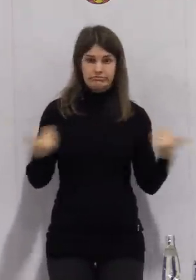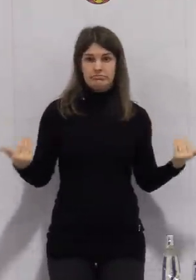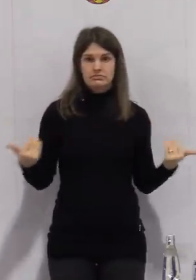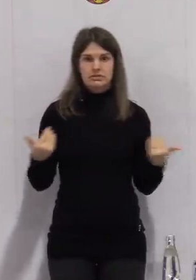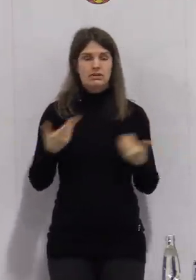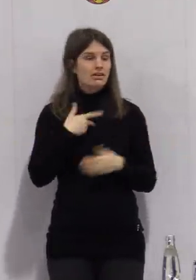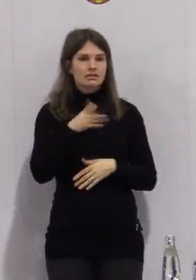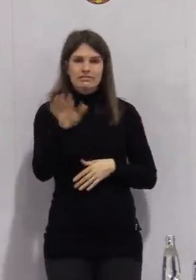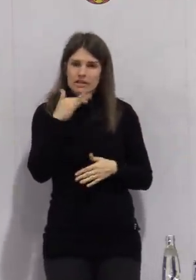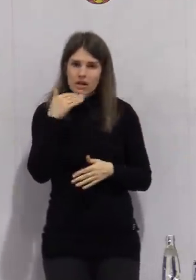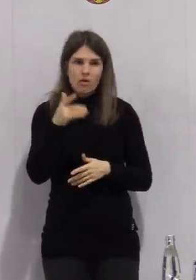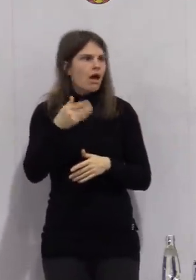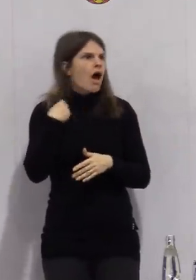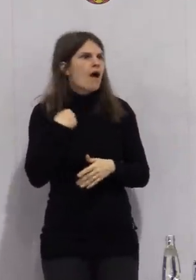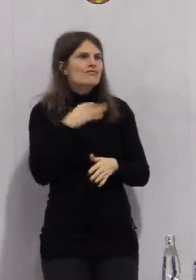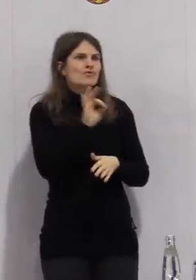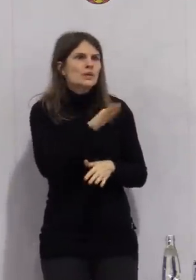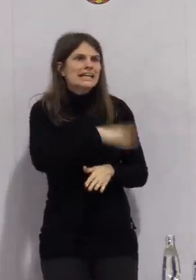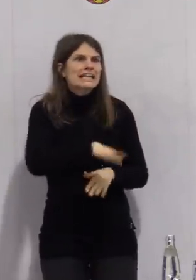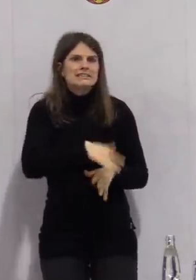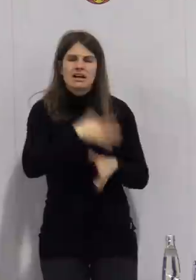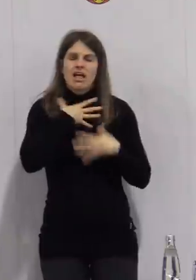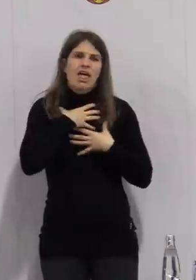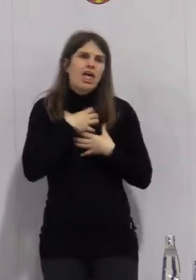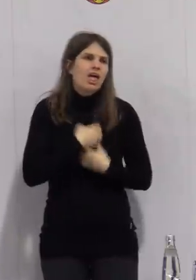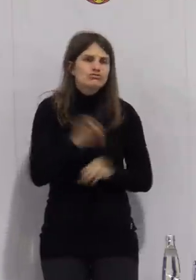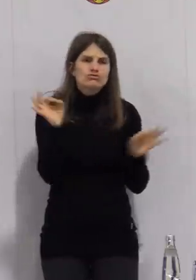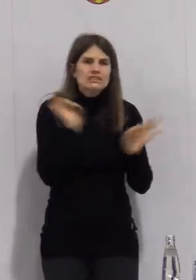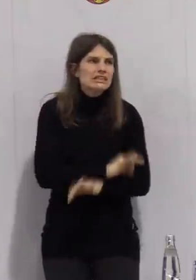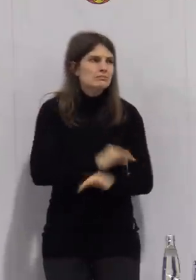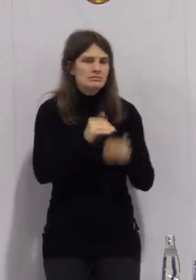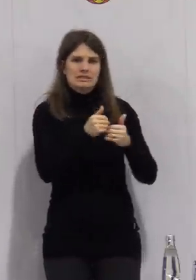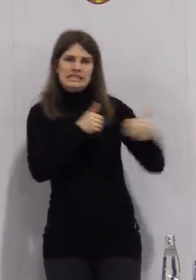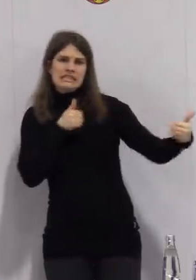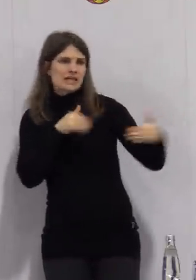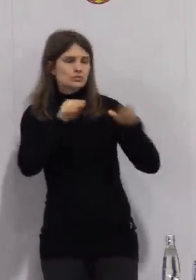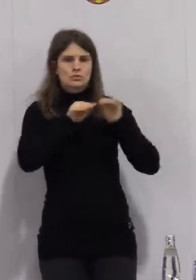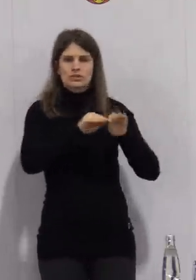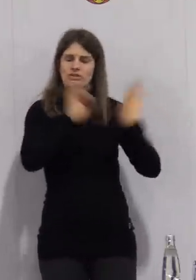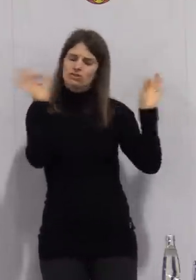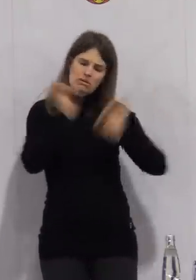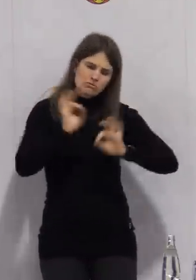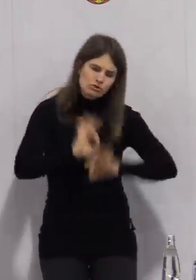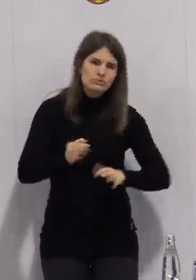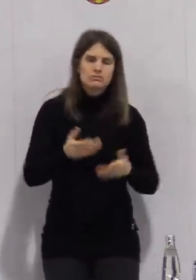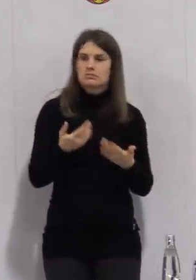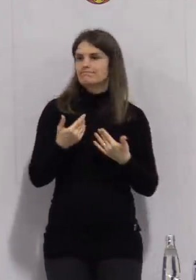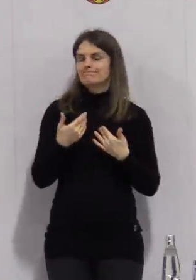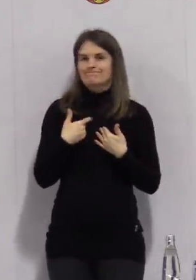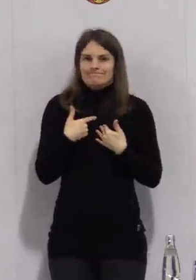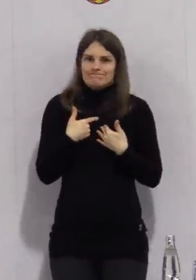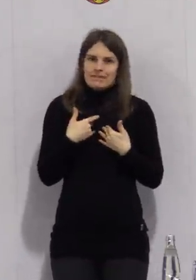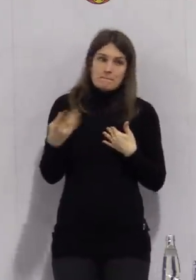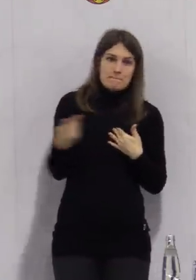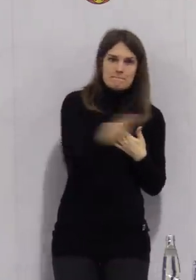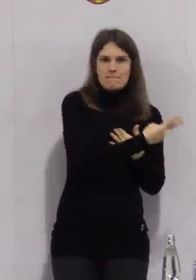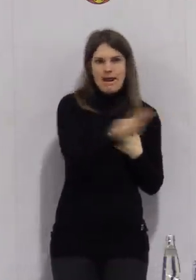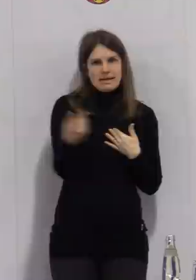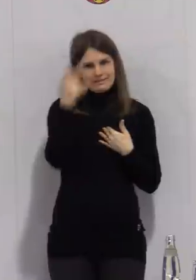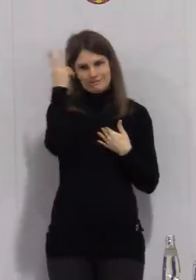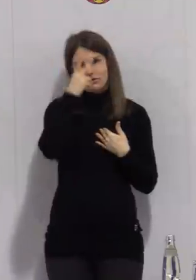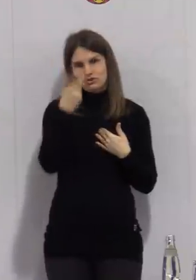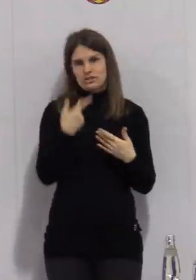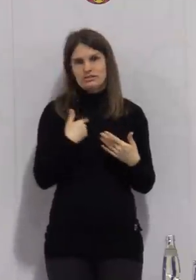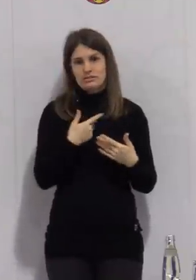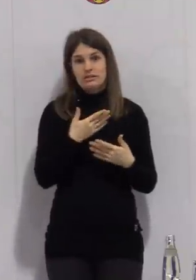Distanzunterricht zu sein. Ich verstehe beide Positionen sehr gut. Ich habe selbst auch einen